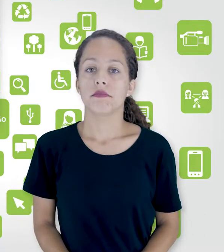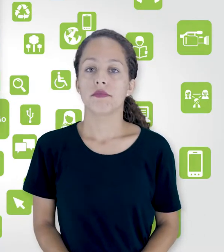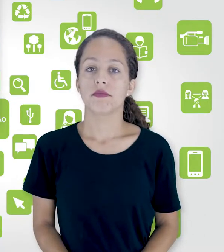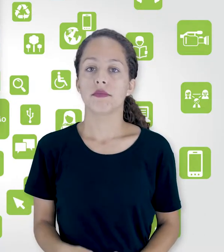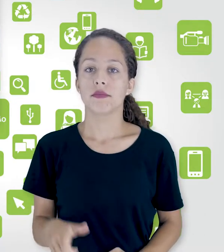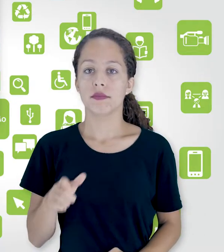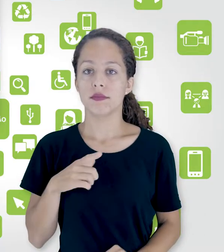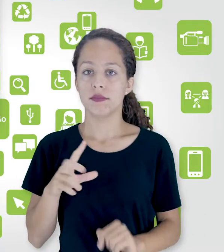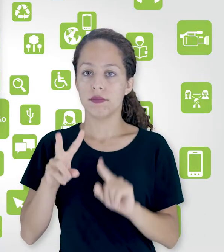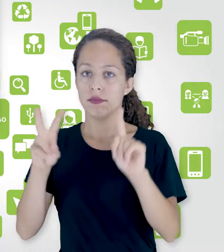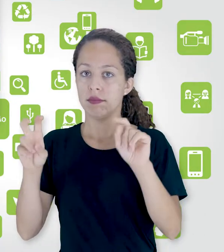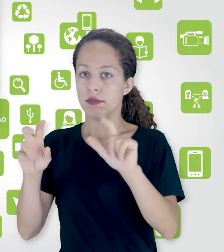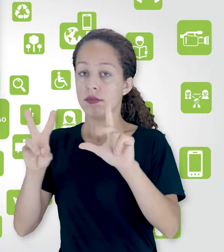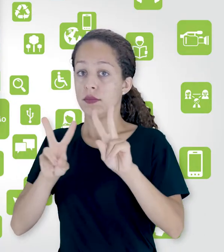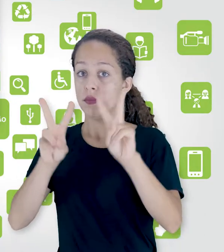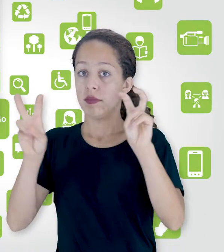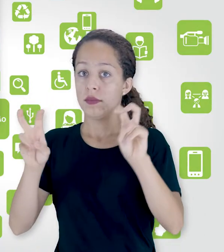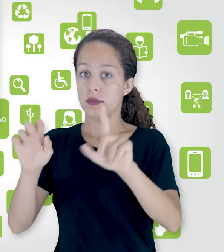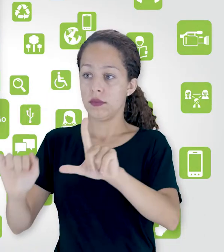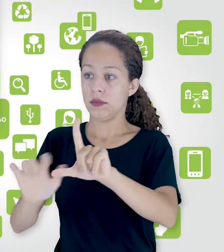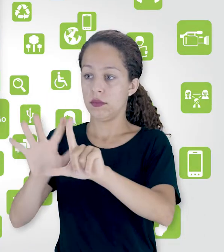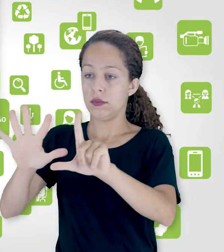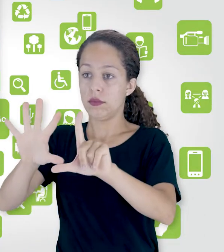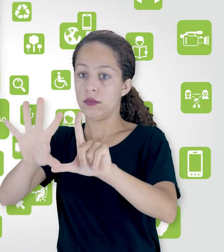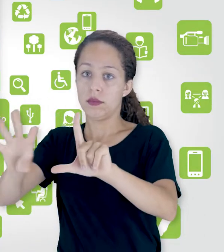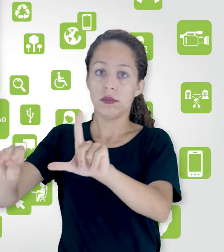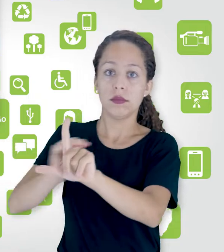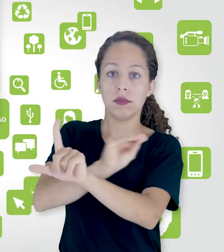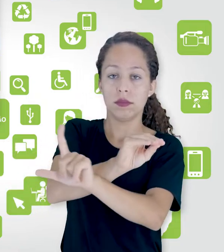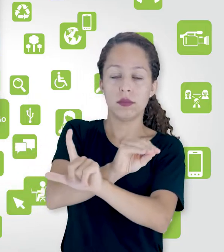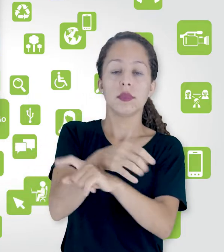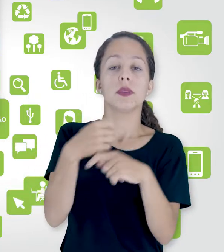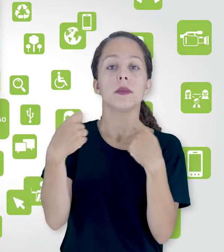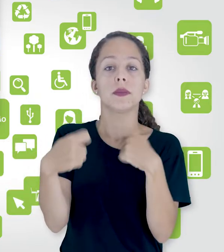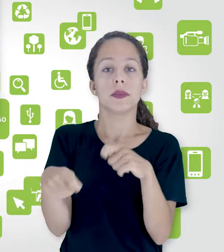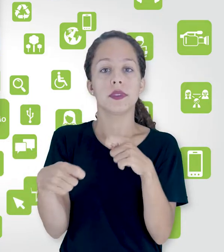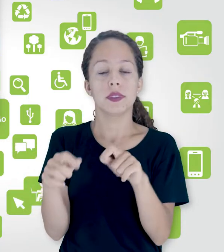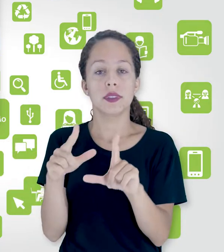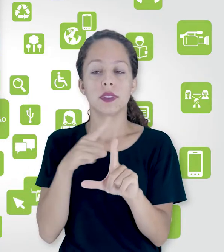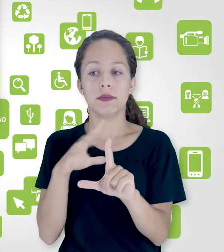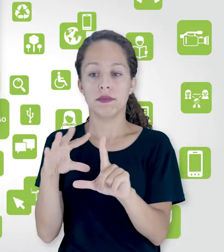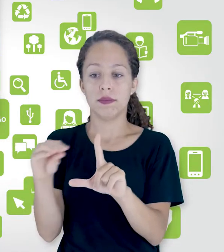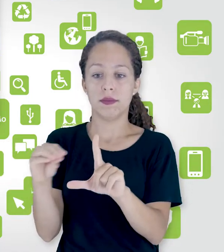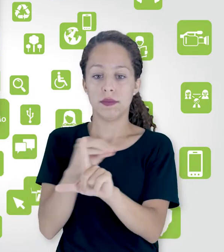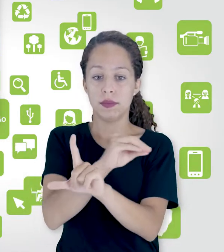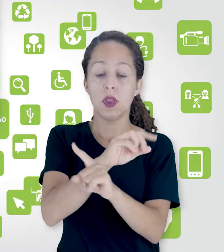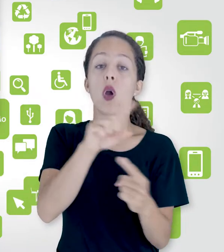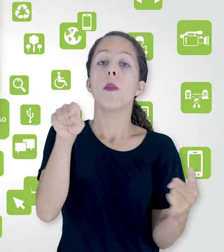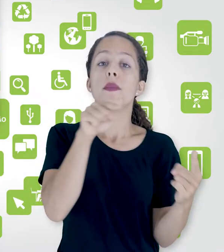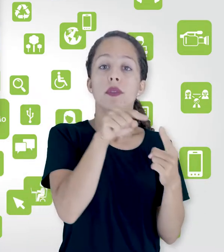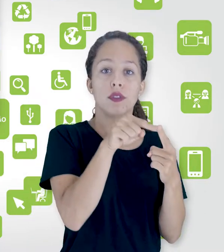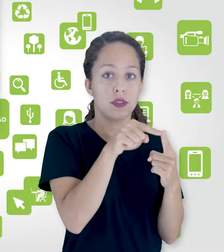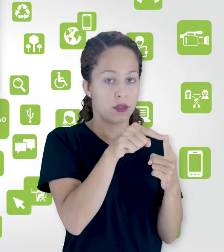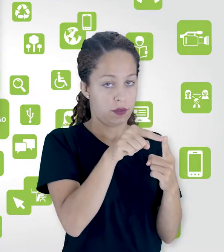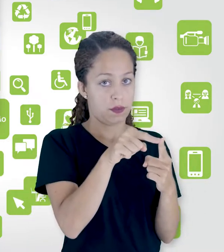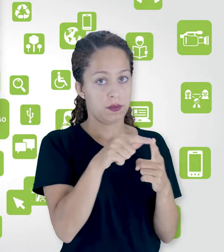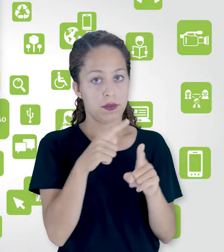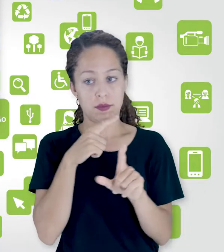importação ela precisa ocorrer da sala fim. Então eu vou para a sala em branco e eu vou